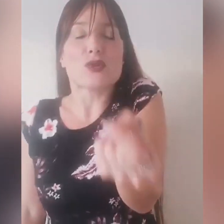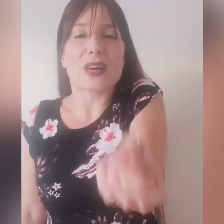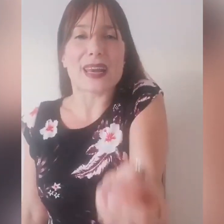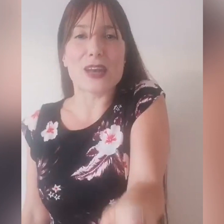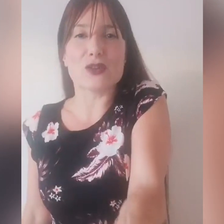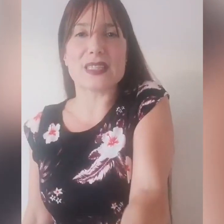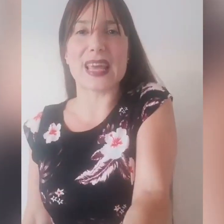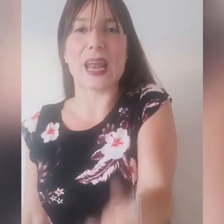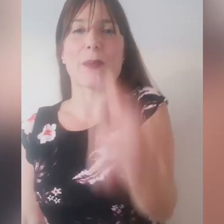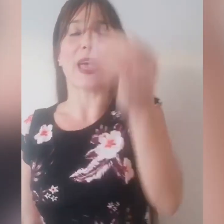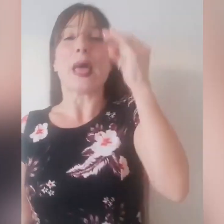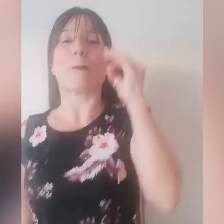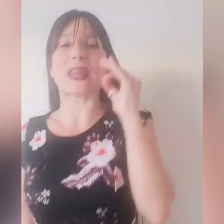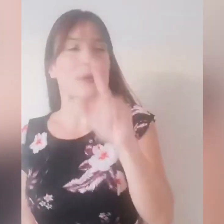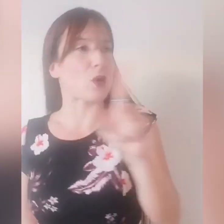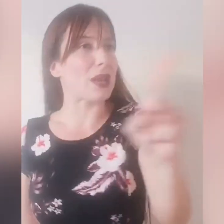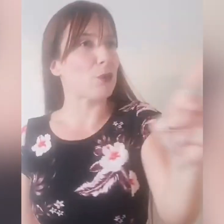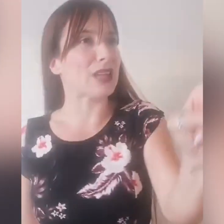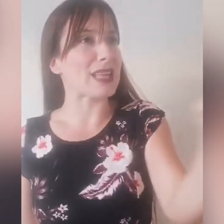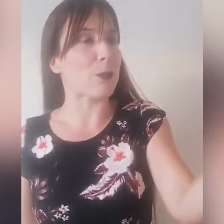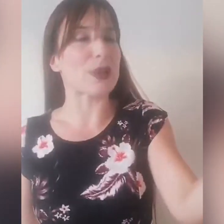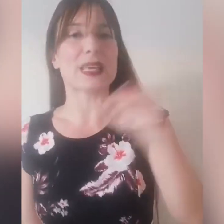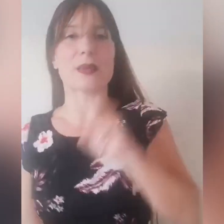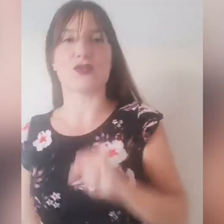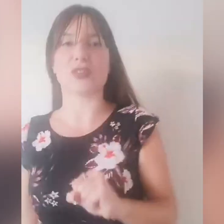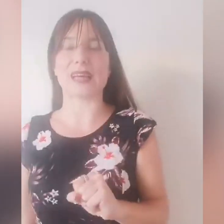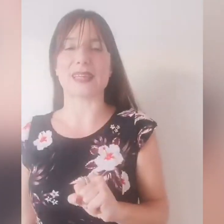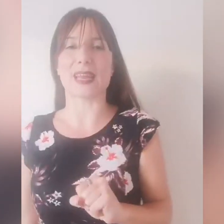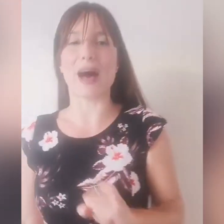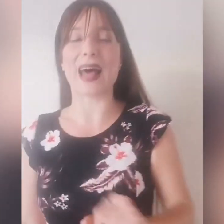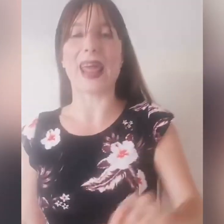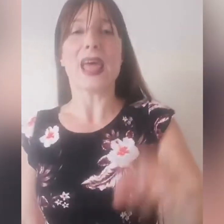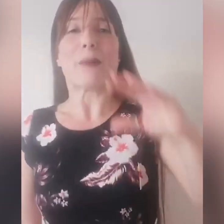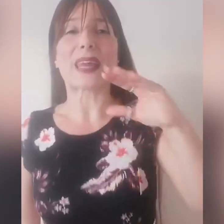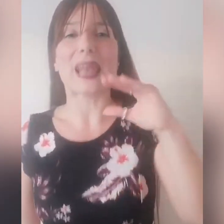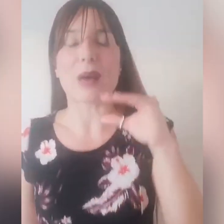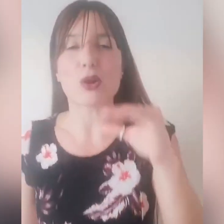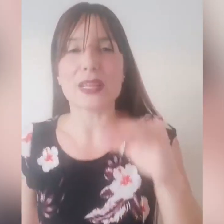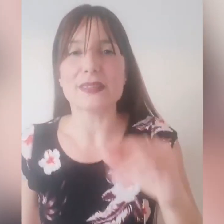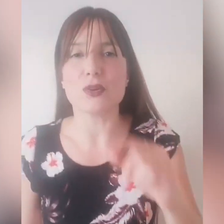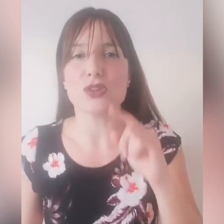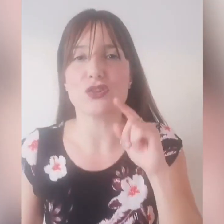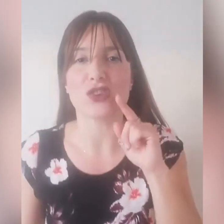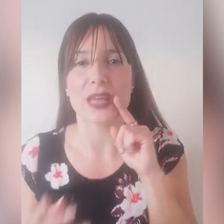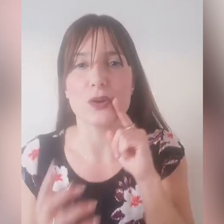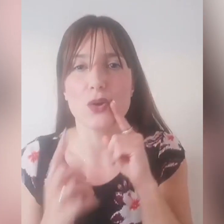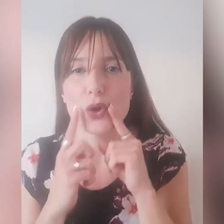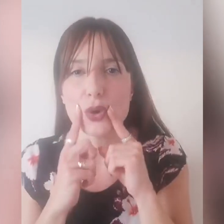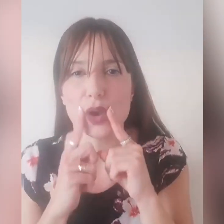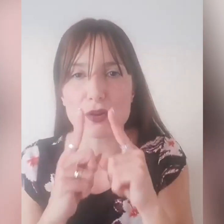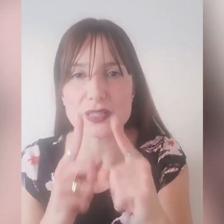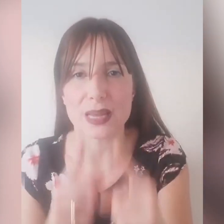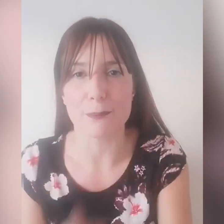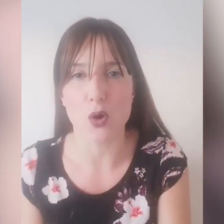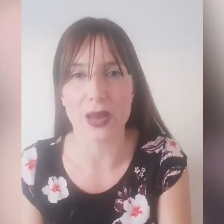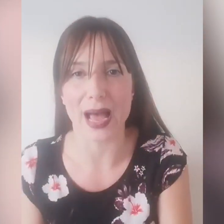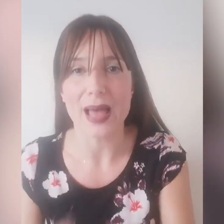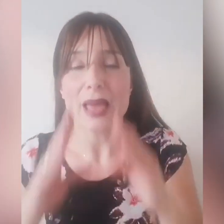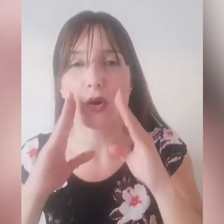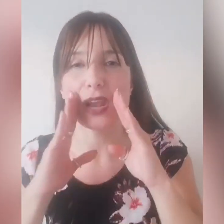un granello di senape, perché quella montagna può essere gettata nel mare, perché la parola di Dio dice che noi con la nostra bocca, con la